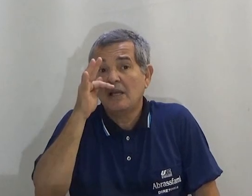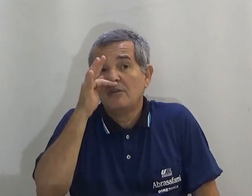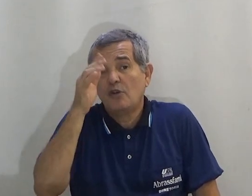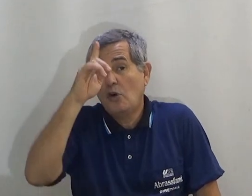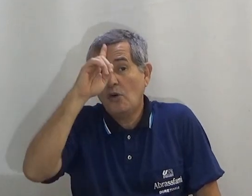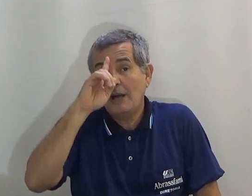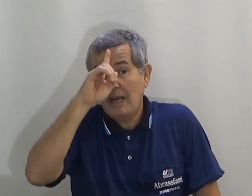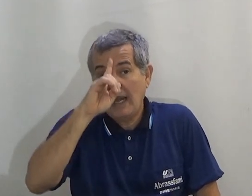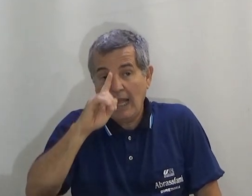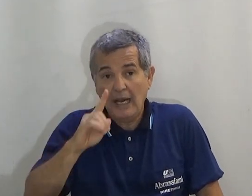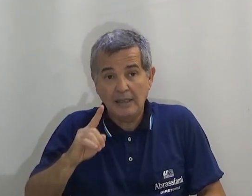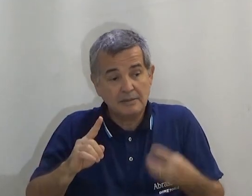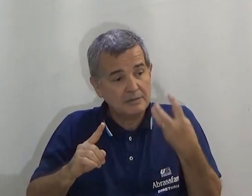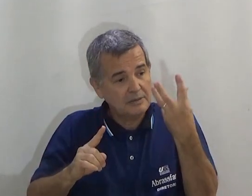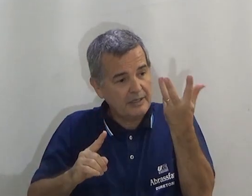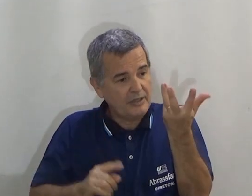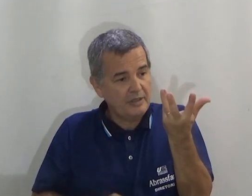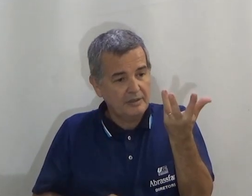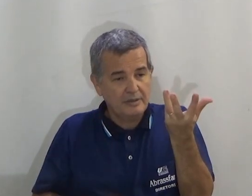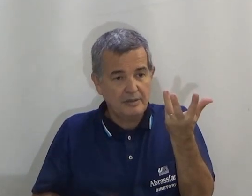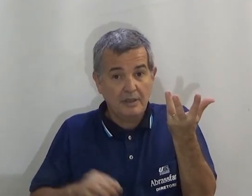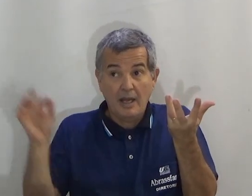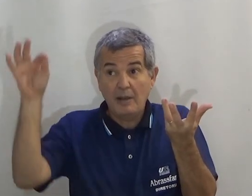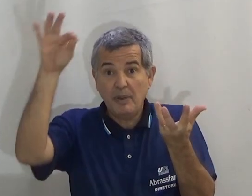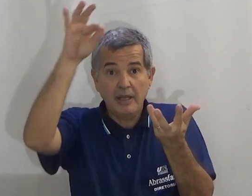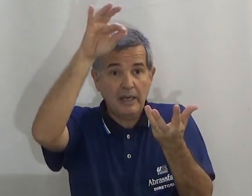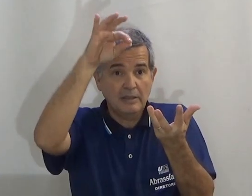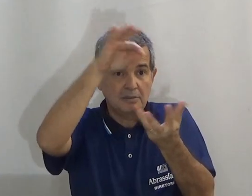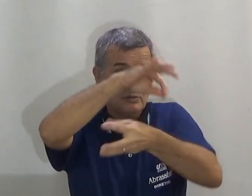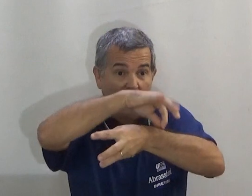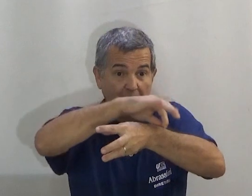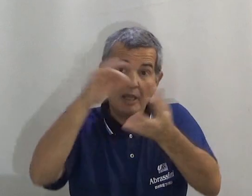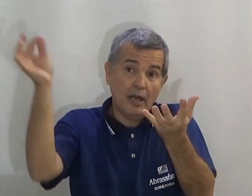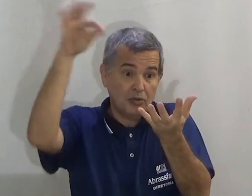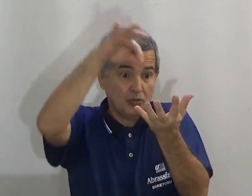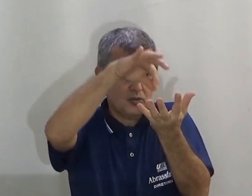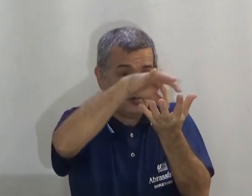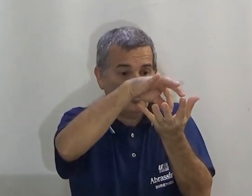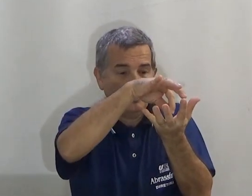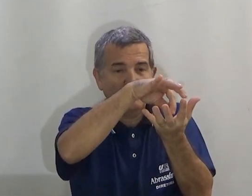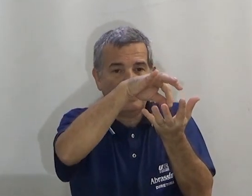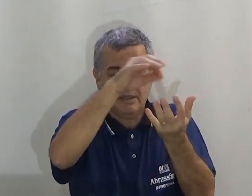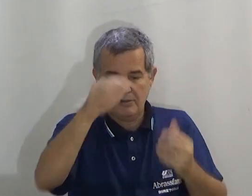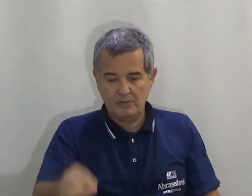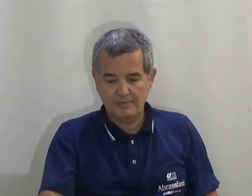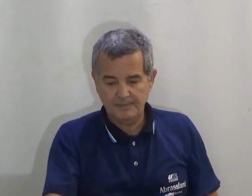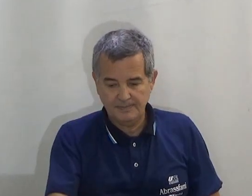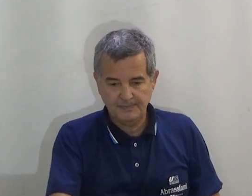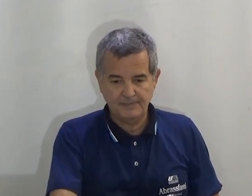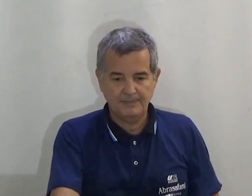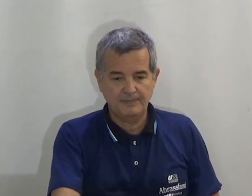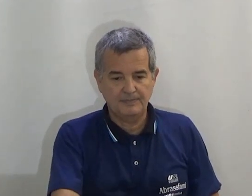ainda botar flor amarela, aqui. Abelha. Abelha. E botar dentro.